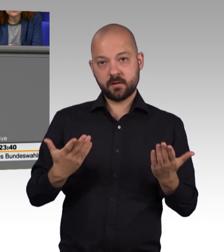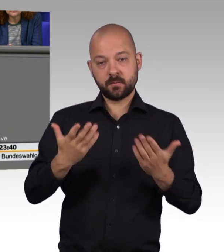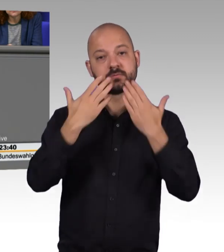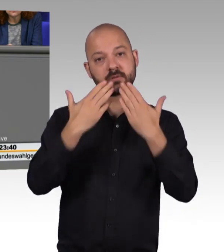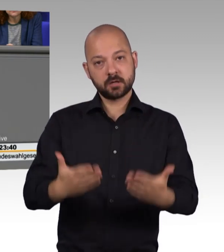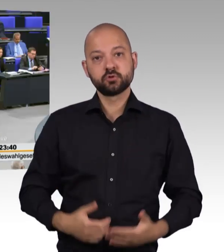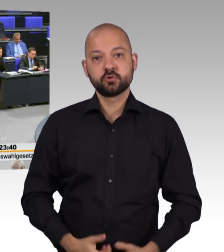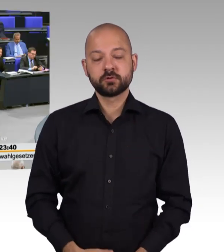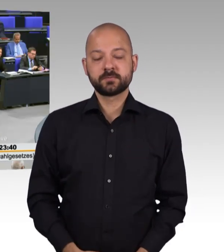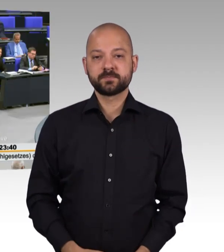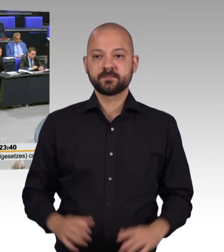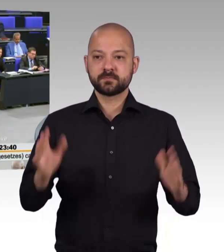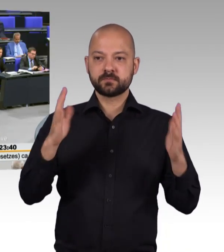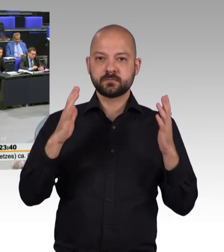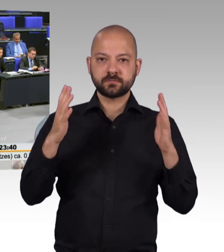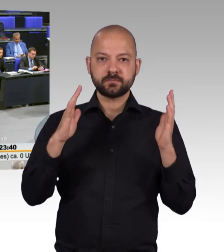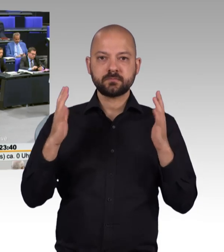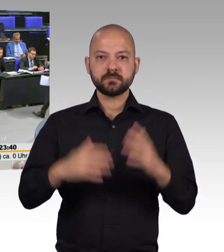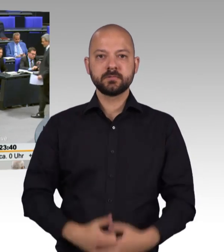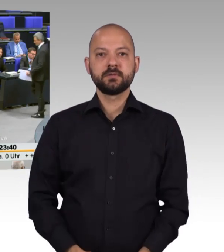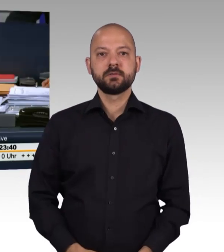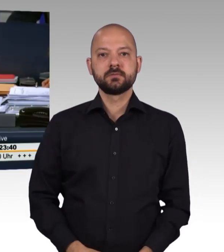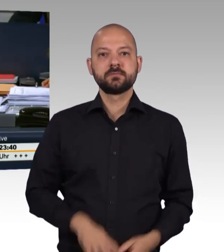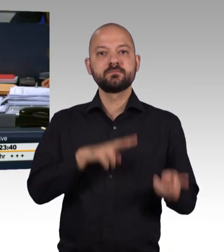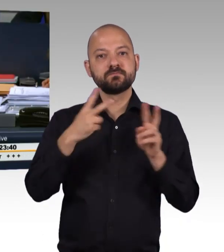Für die AfD-Fraktion hat das Wort der Kollege Thomas Seitz.